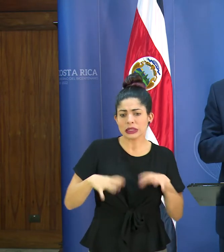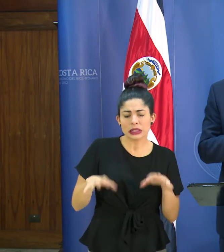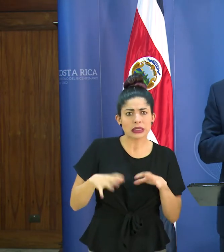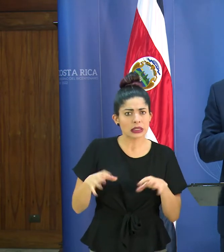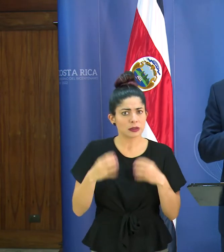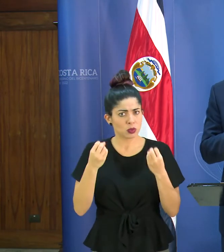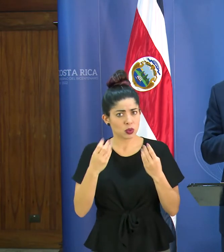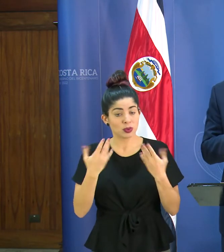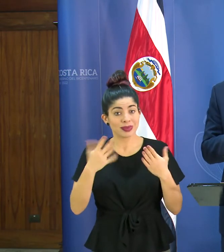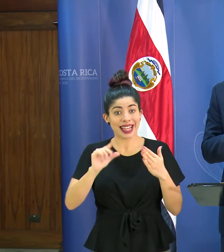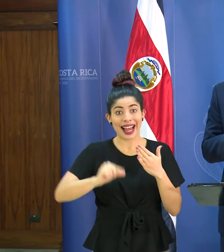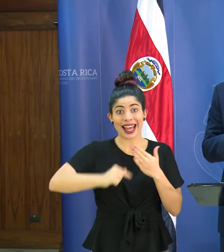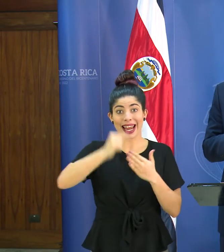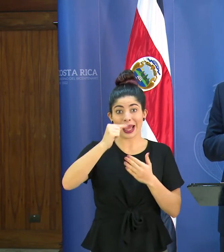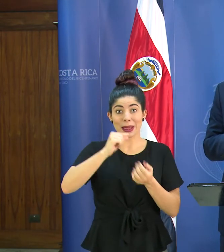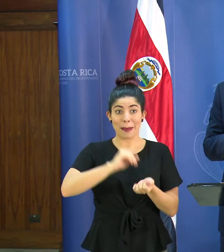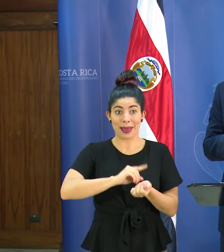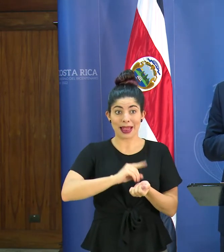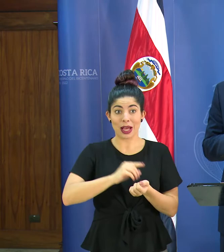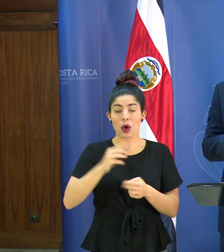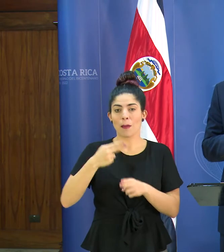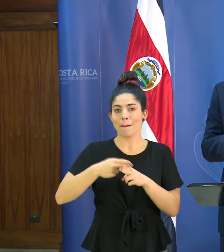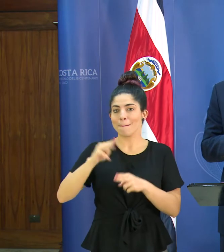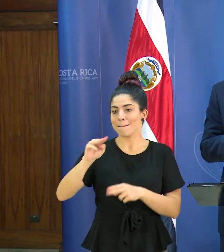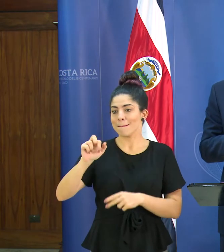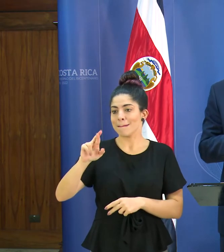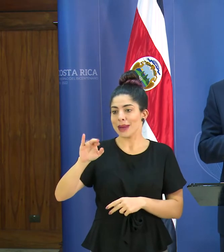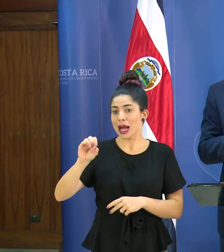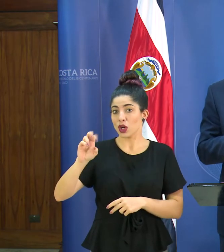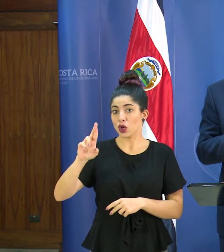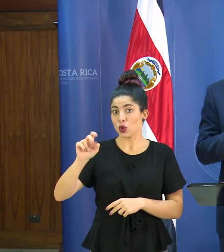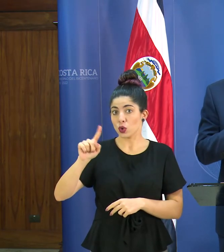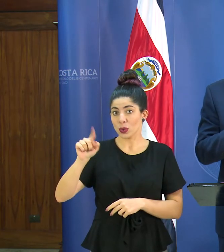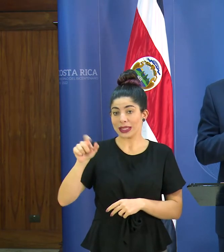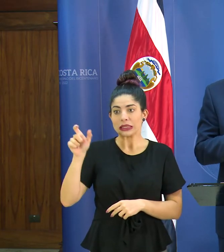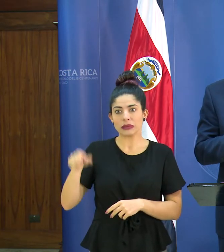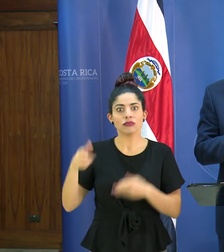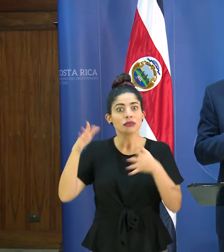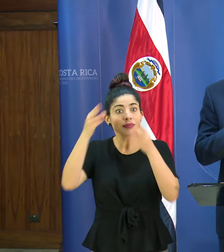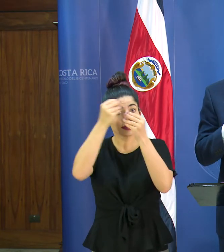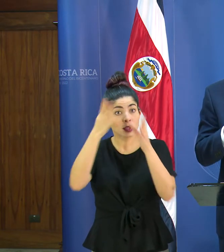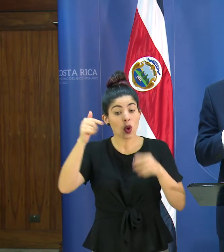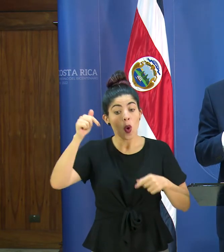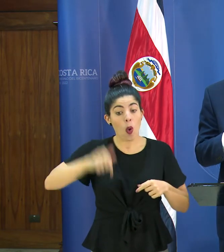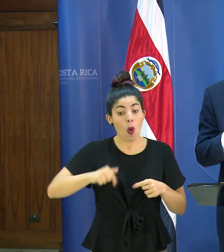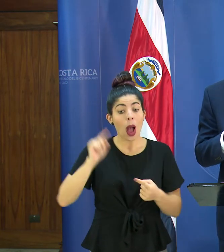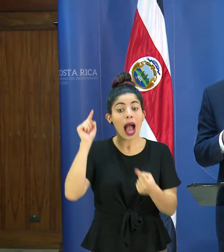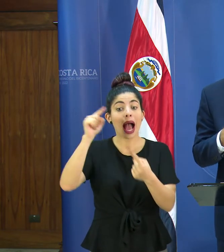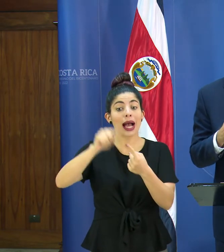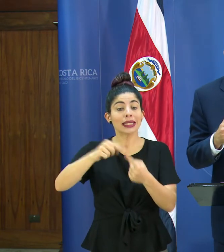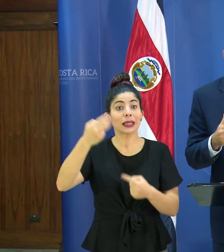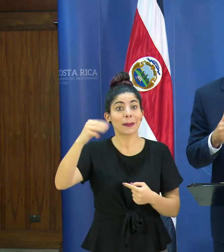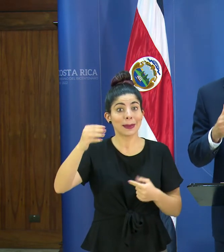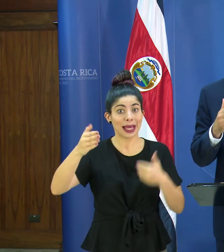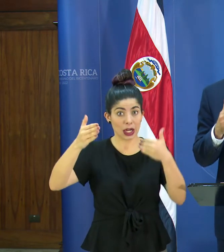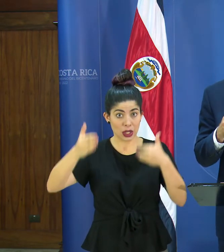nuestro gerente médico el doctor Mario Ruiz anunció que a partir de hoy hasta el miércoles